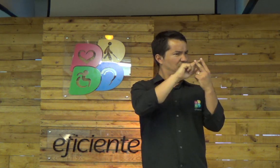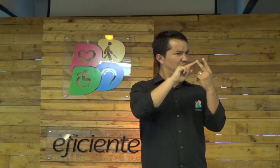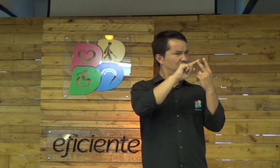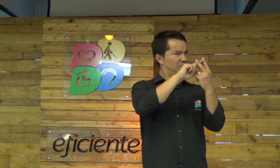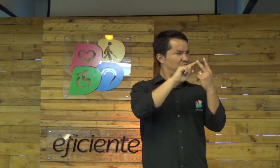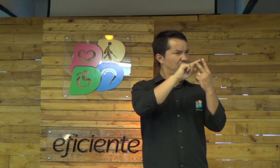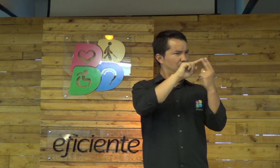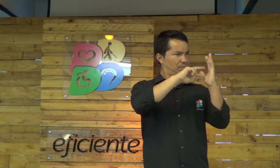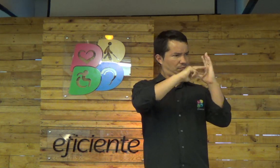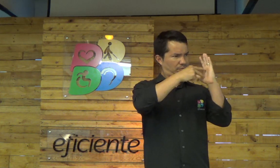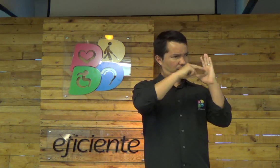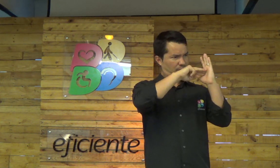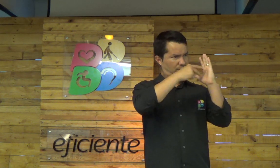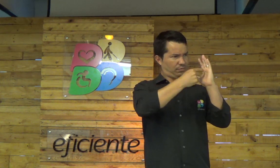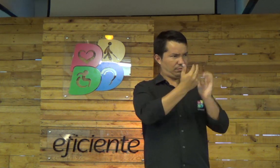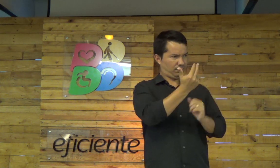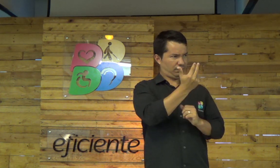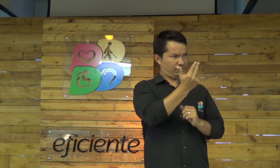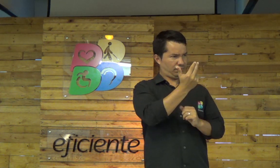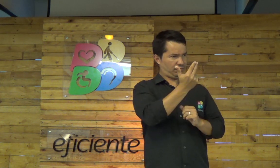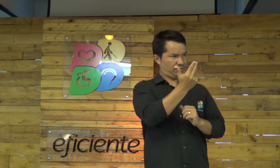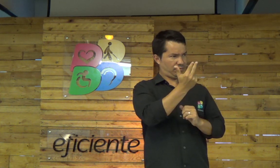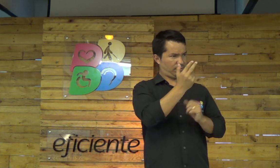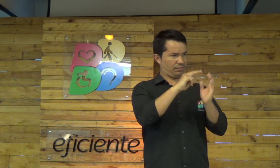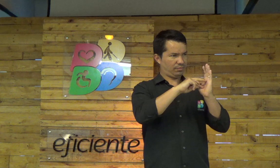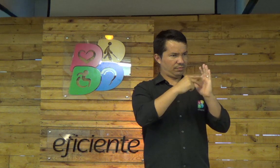Essas duas palavras, esses dois significados são iguais.